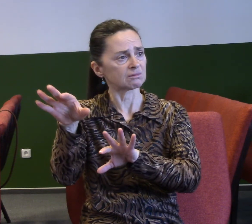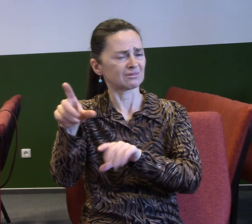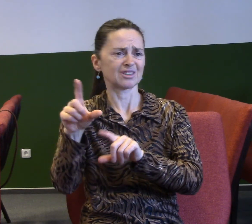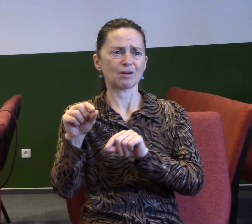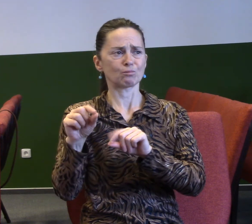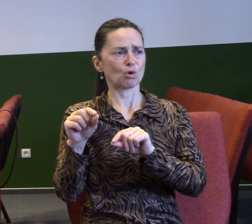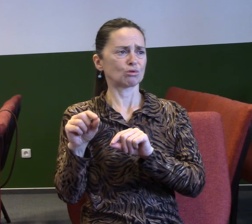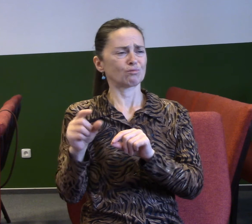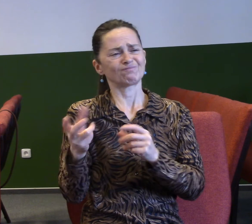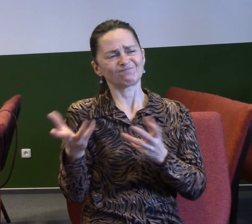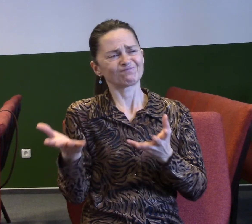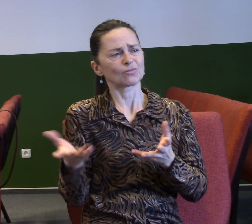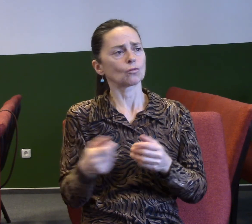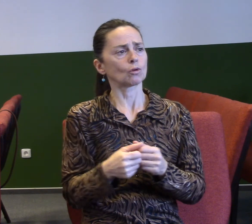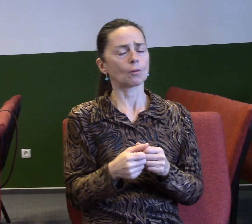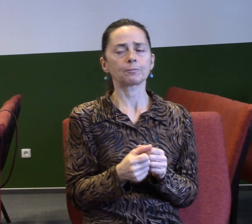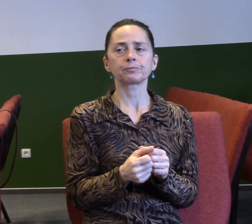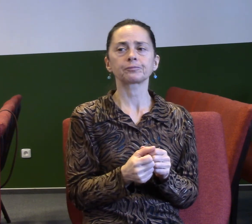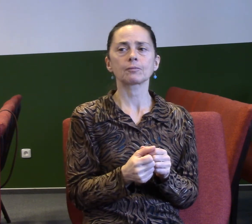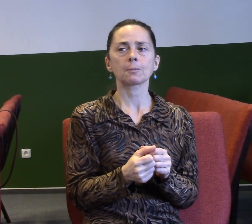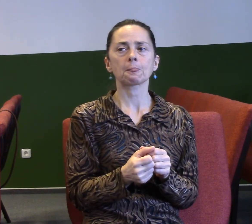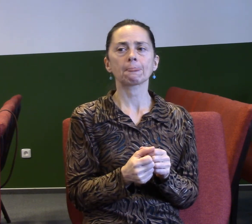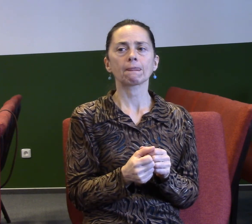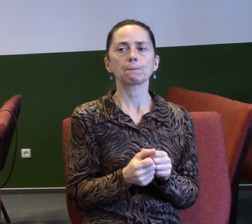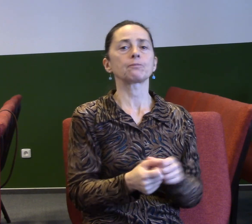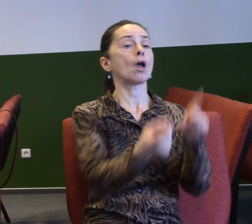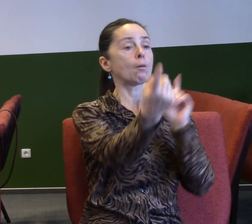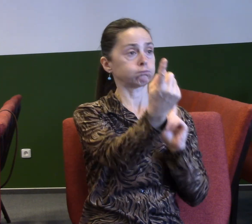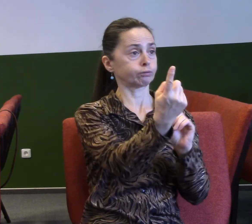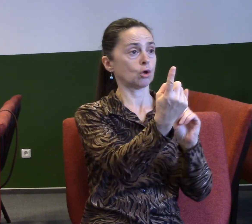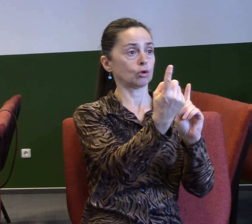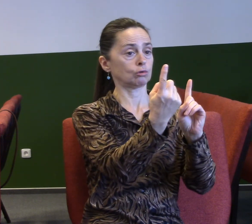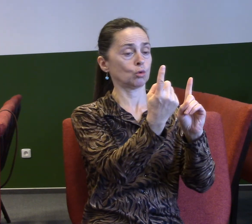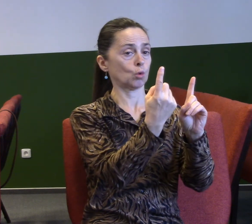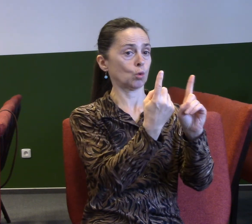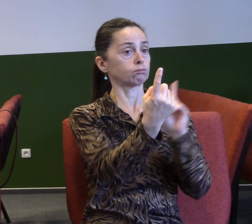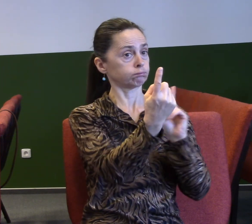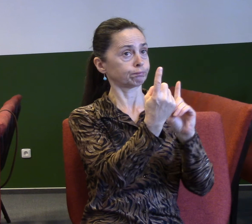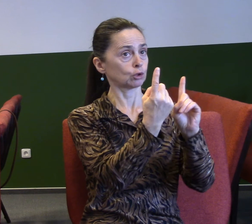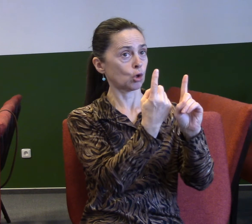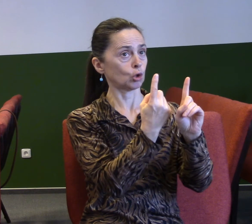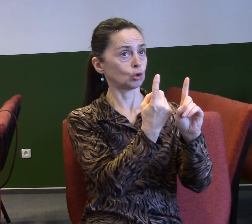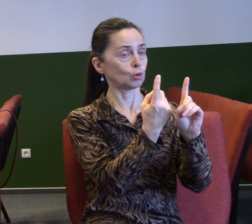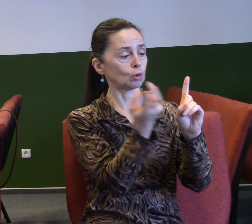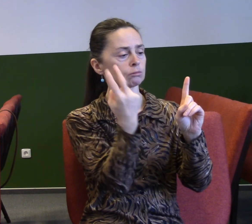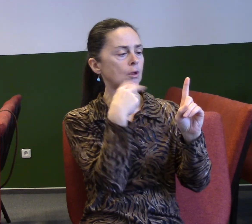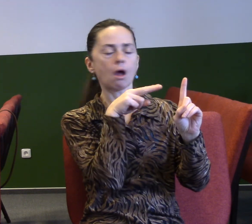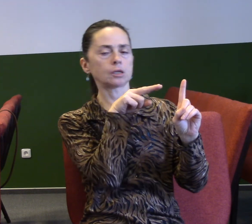projdete a buď se na něho nepodíváte, tak je zraněný, nebo se teda na něho podíváte, tak je z toho taky